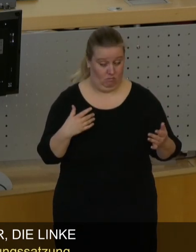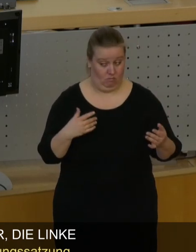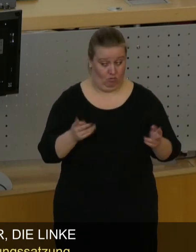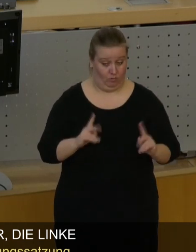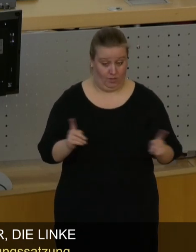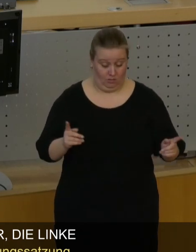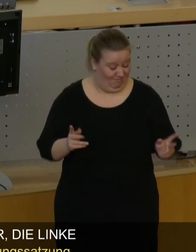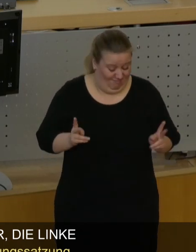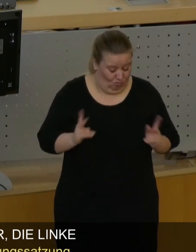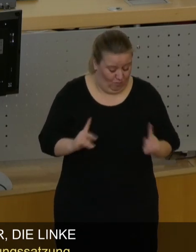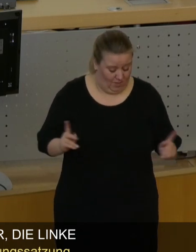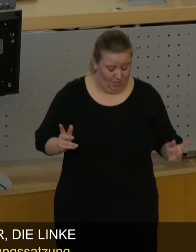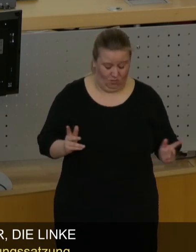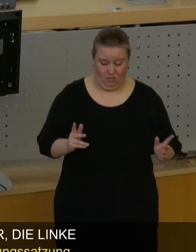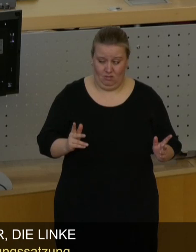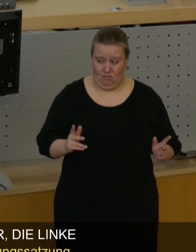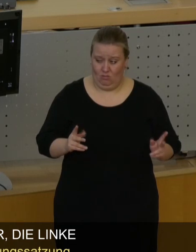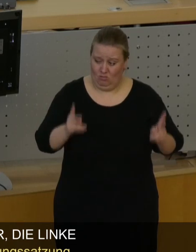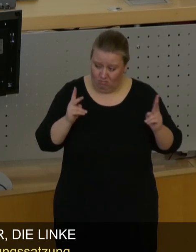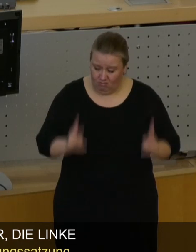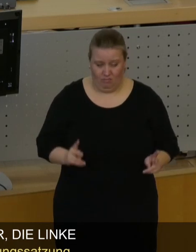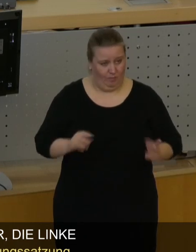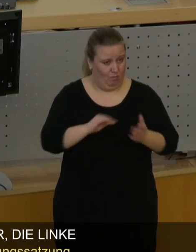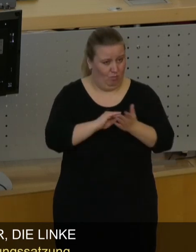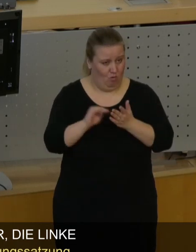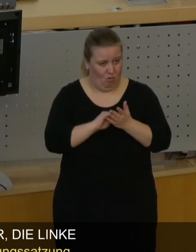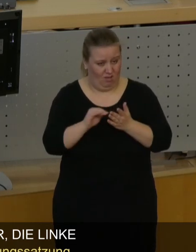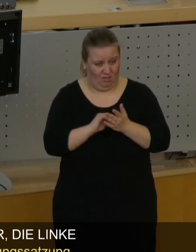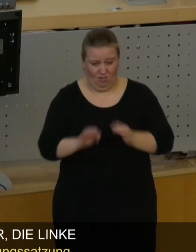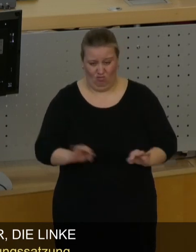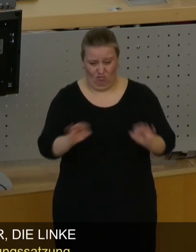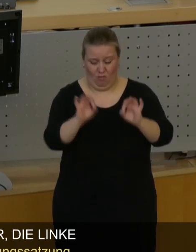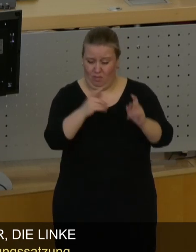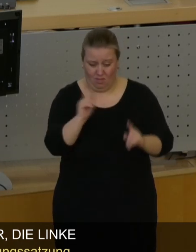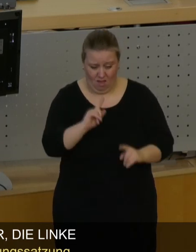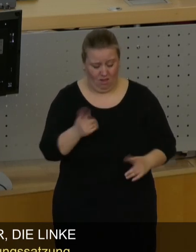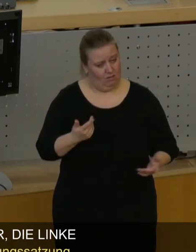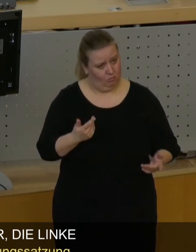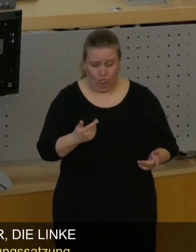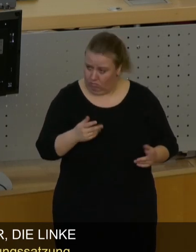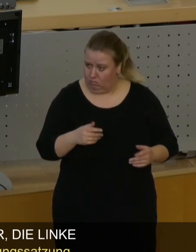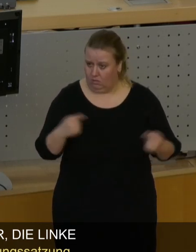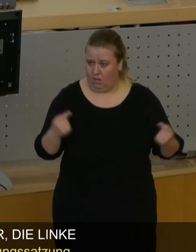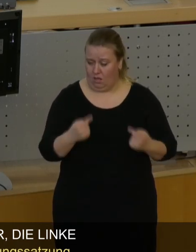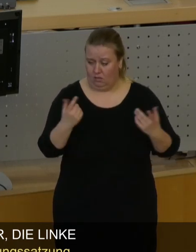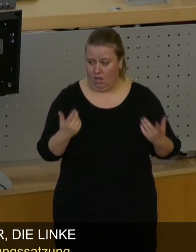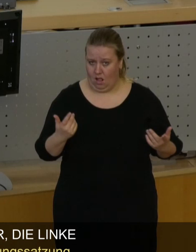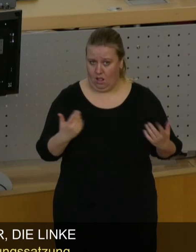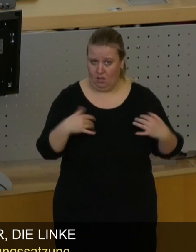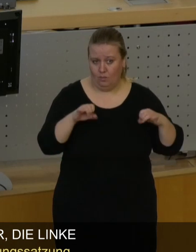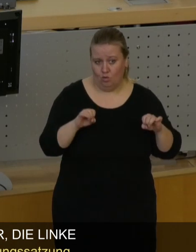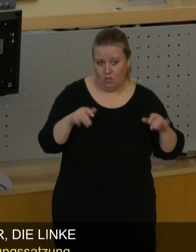Mitnichten. Mitnichten. Es ist kein Bürokratiemonster, das wir damit schaffen. Im Gegenteil. Wir